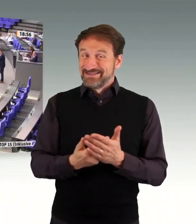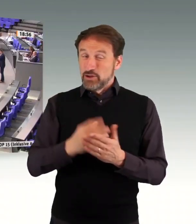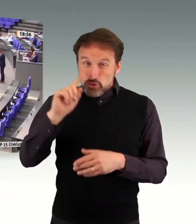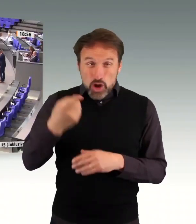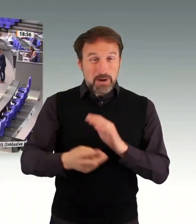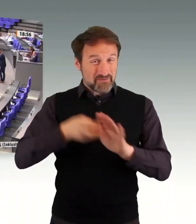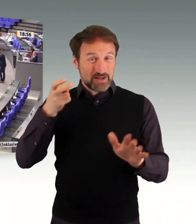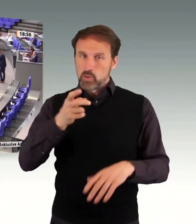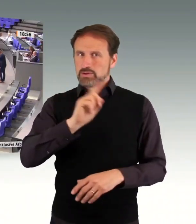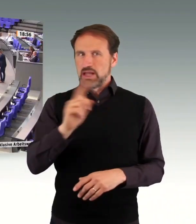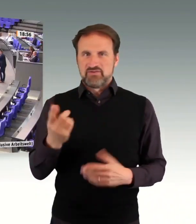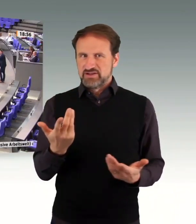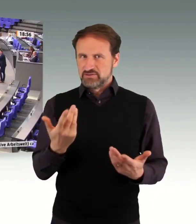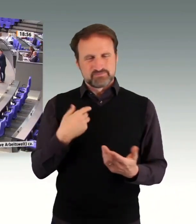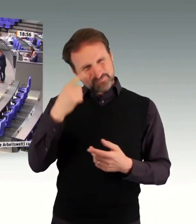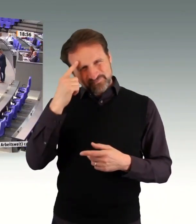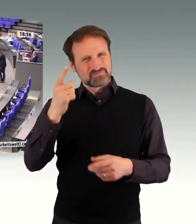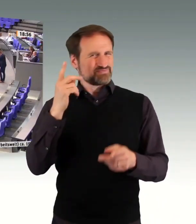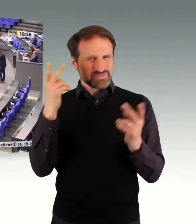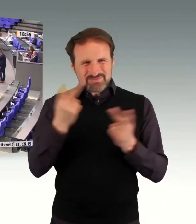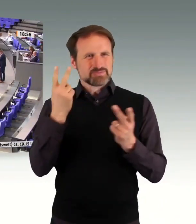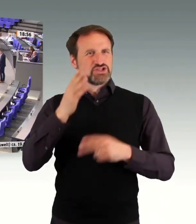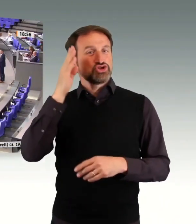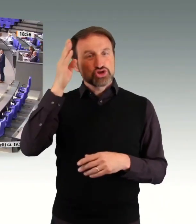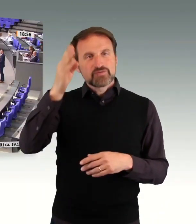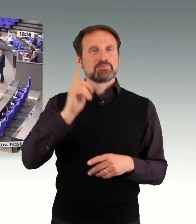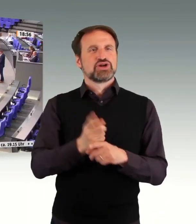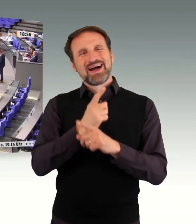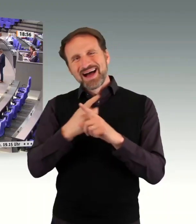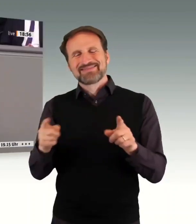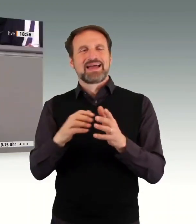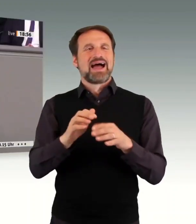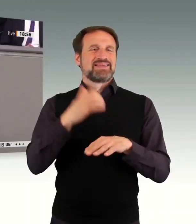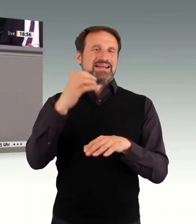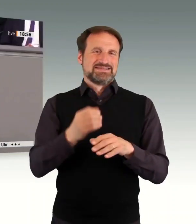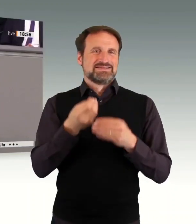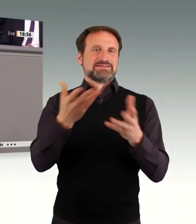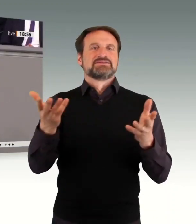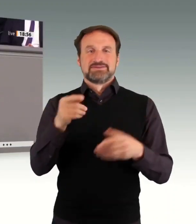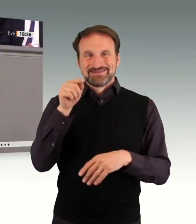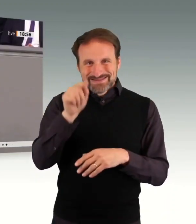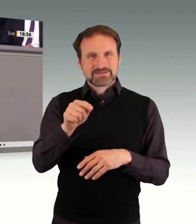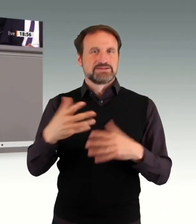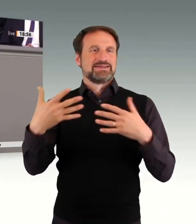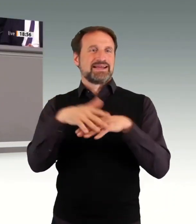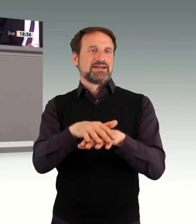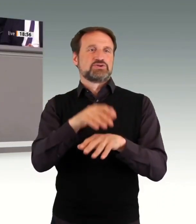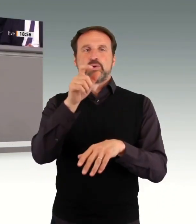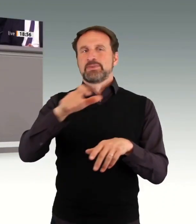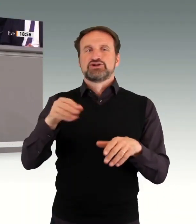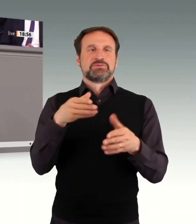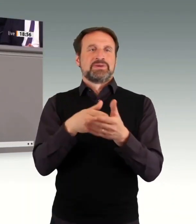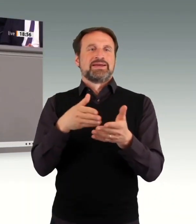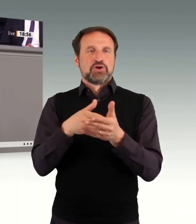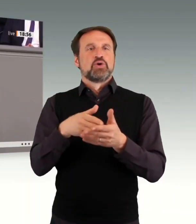Jeder Mensch weiß doch, dass Unternehmen, Marktakteure genannt, besser auf Anreize reagieren als auf Strafen. Das zeigt ja im Grunde auch